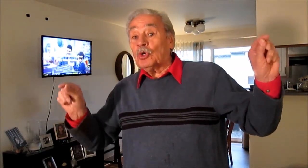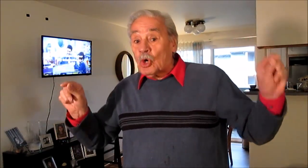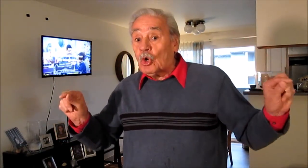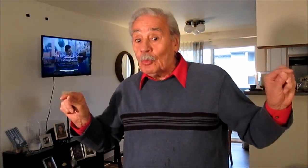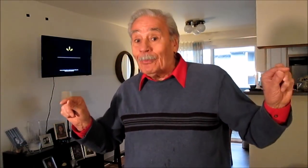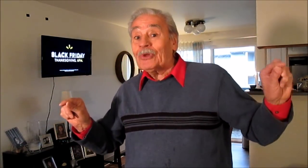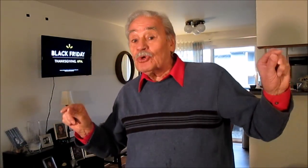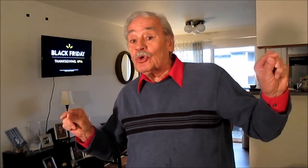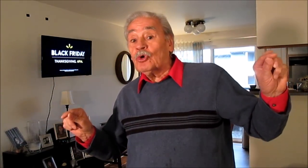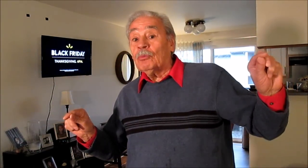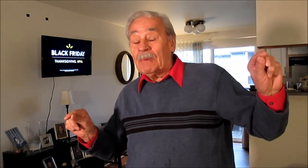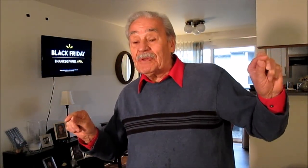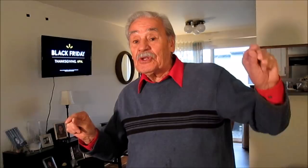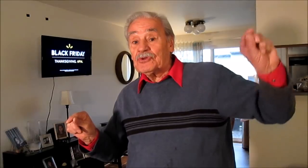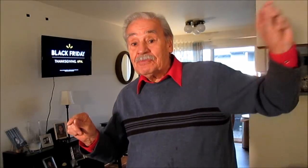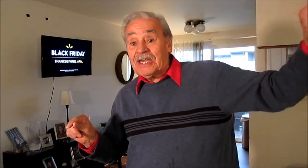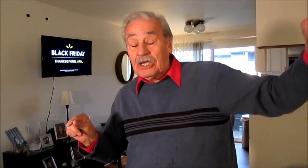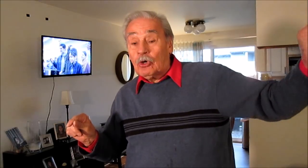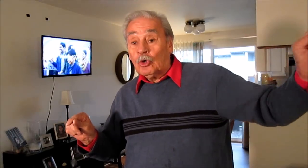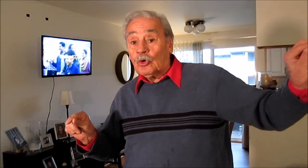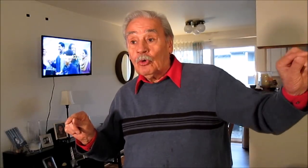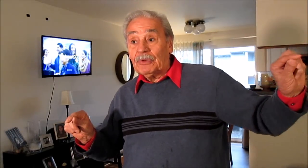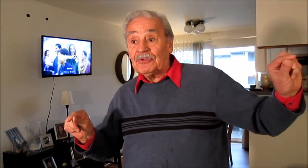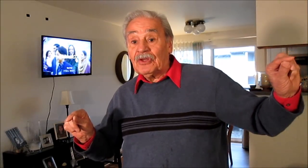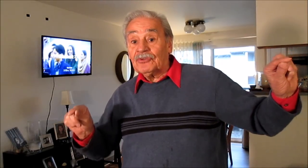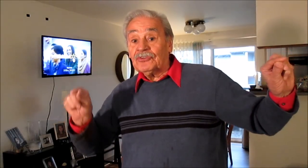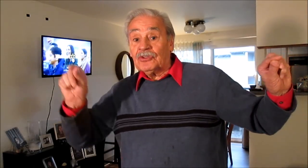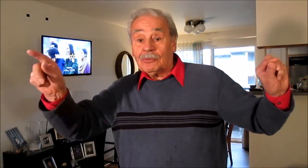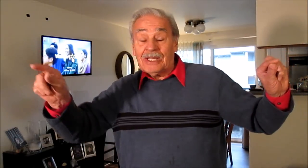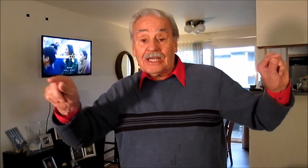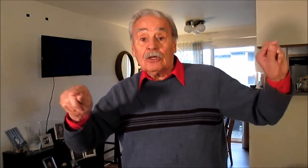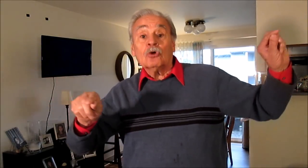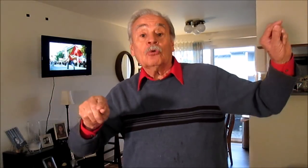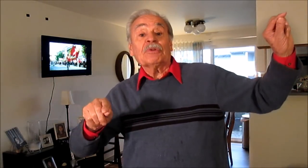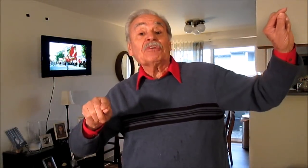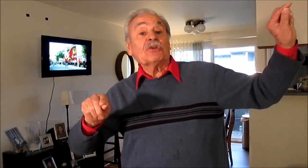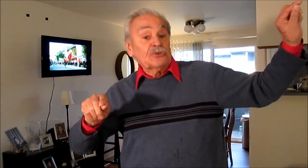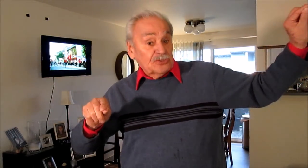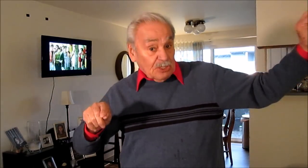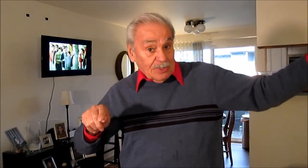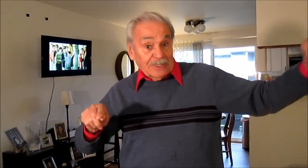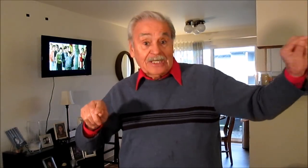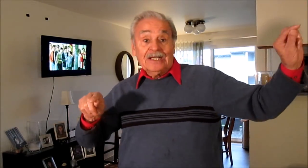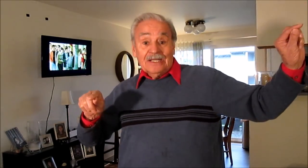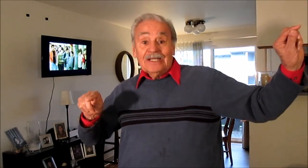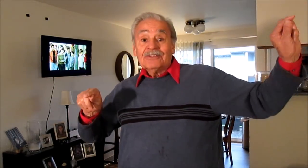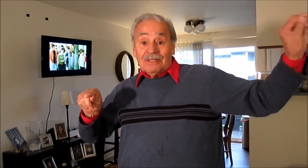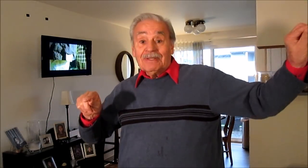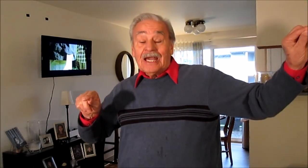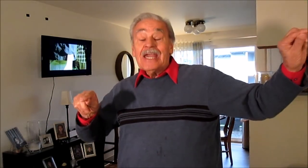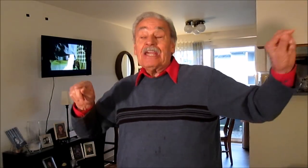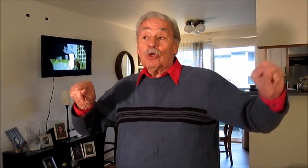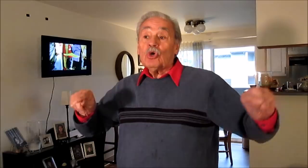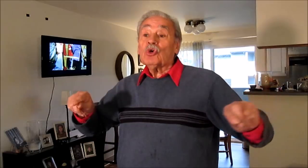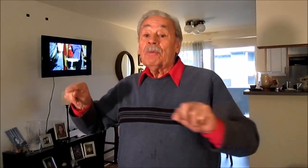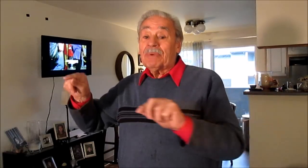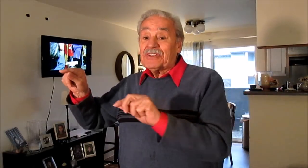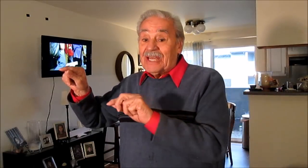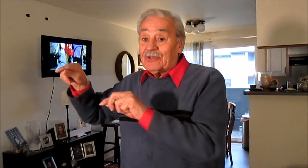conozco, por eso conozco empresarios en México, conozco empresarios en Centroamérica, conozco empresarios en Sudamérica, Sudamérica, y conozco empresarios